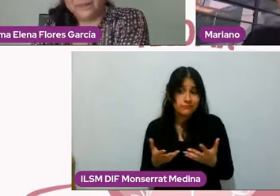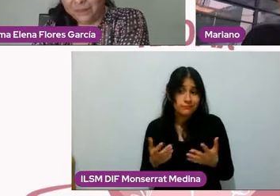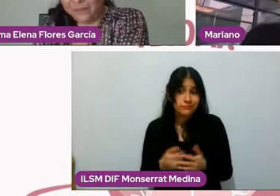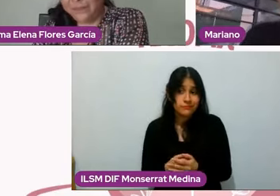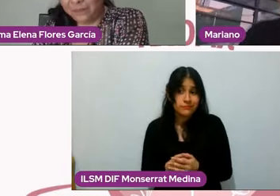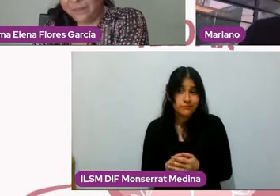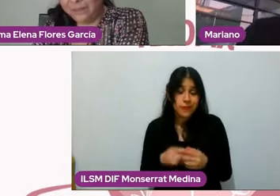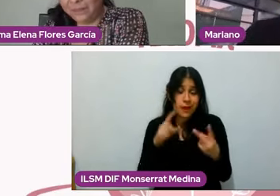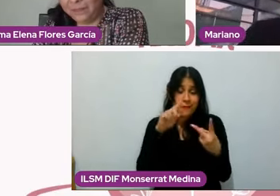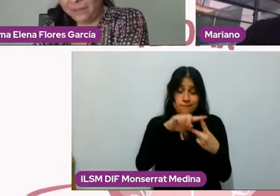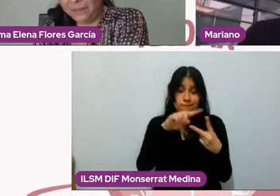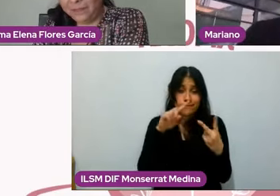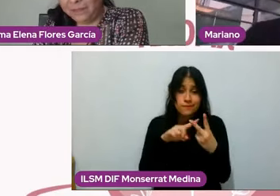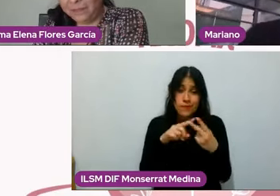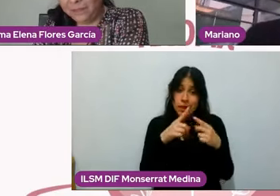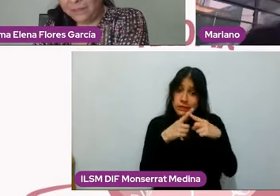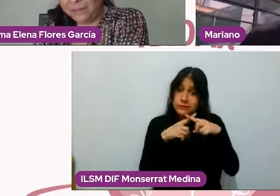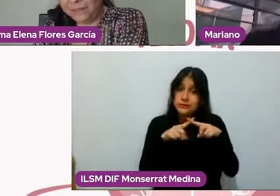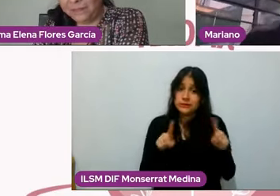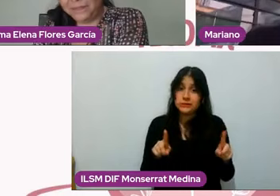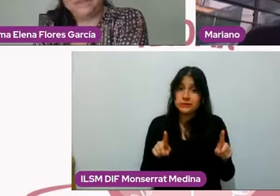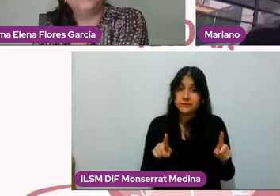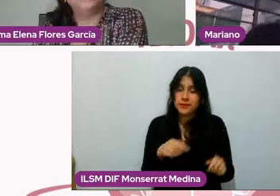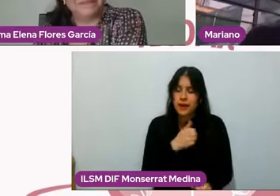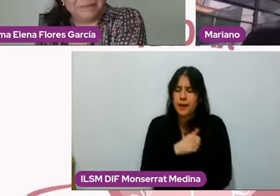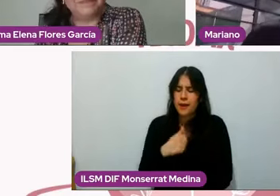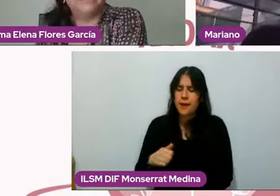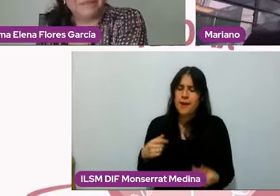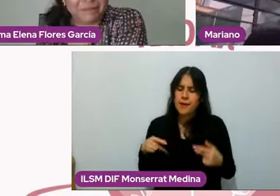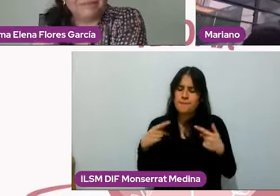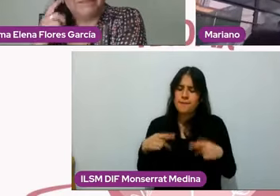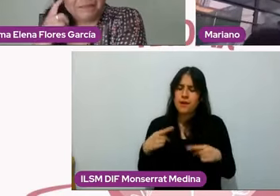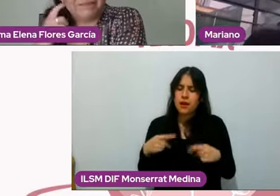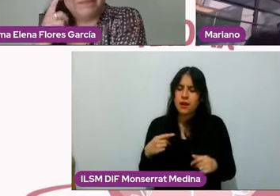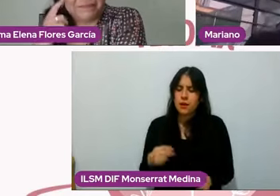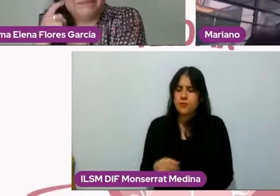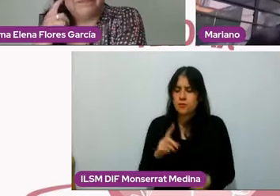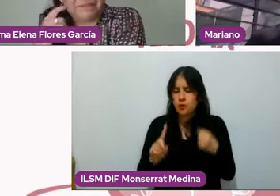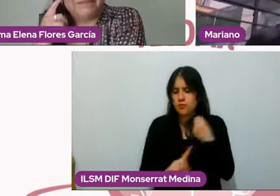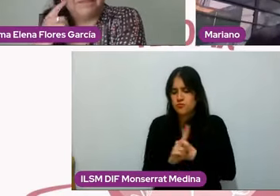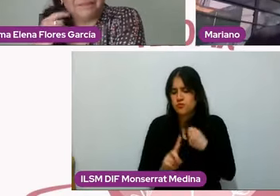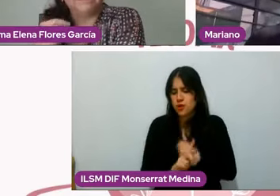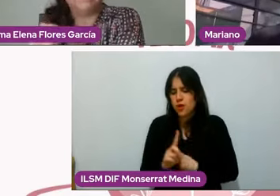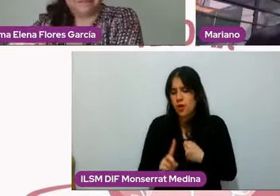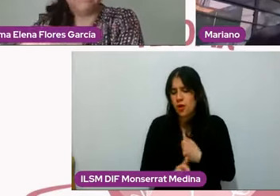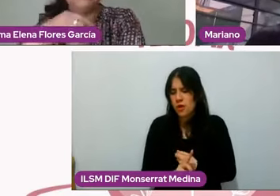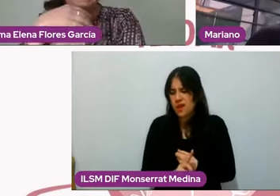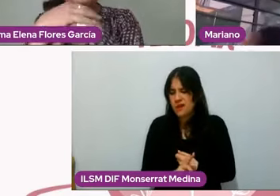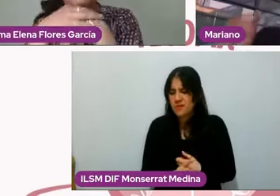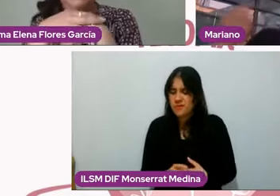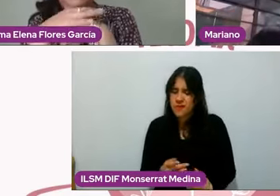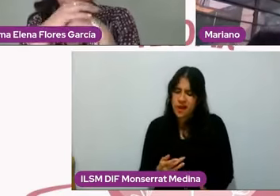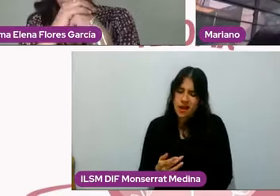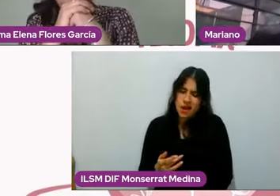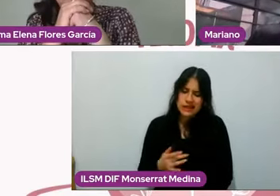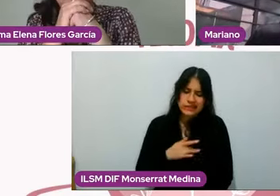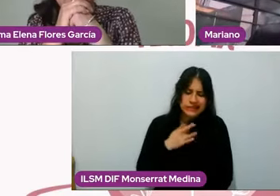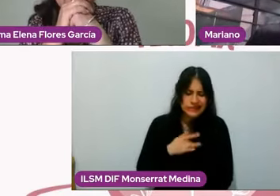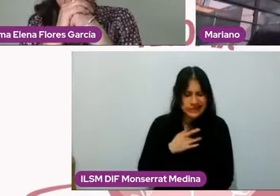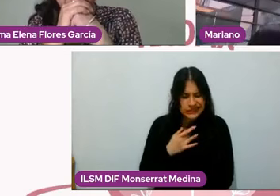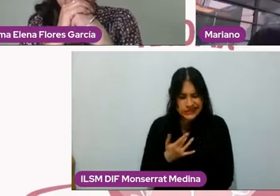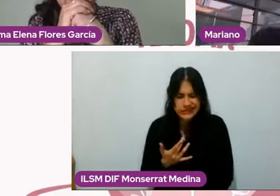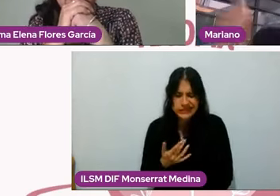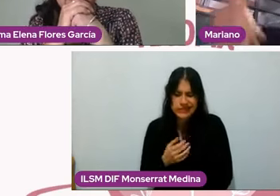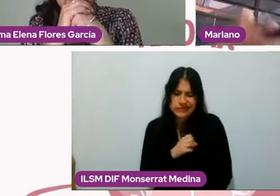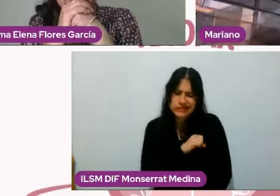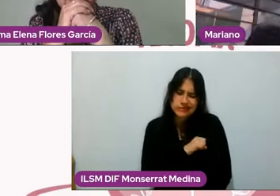uno sabe cuando tiene una falta uno sabe cuando tiene un hueco un vacío entonces hacerse cargo de ello es bien